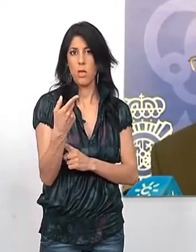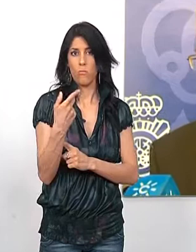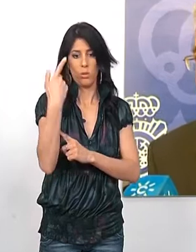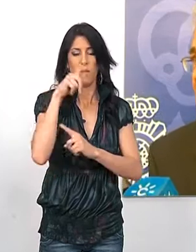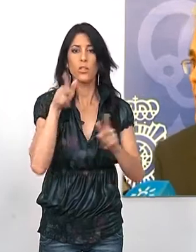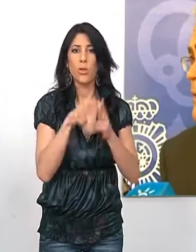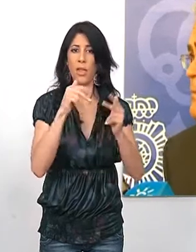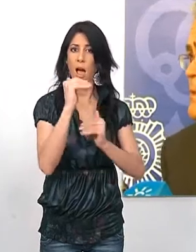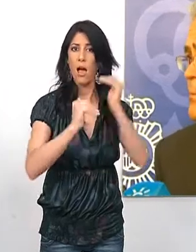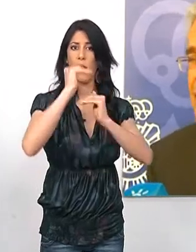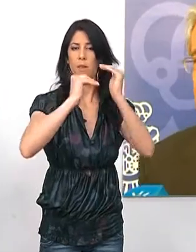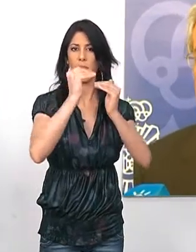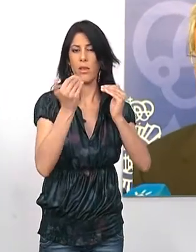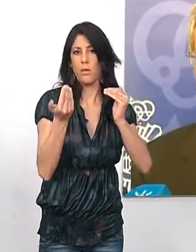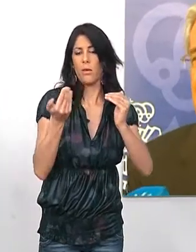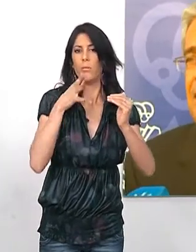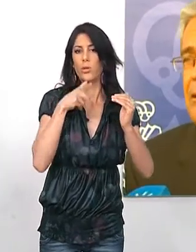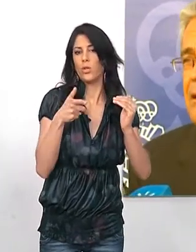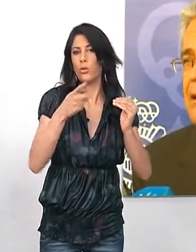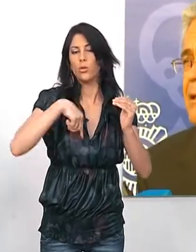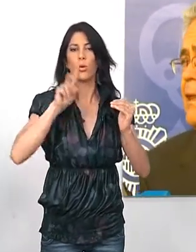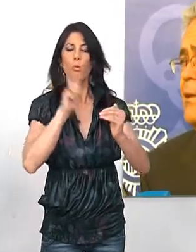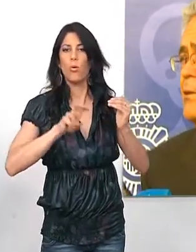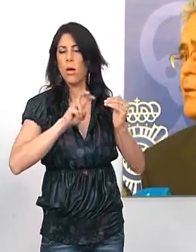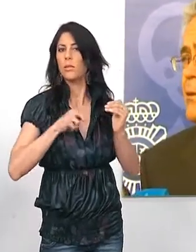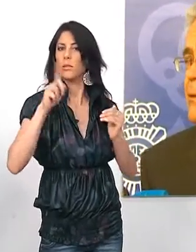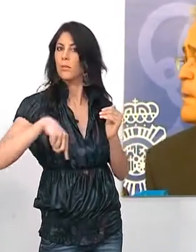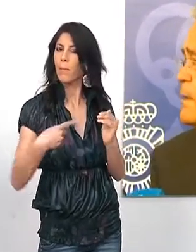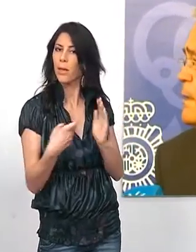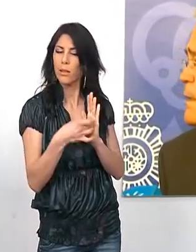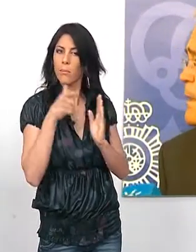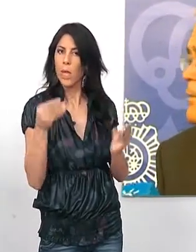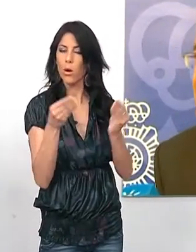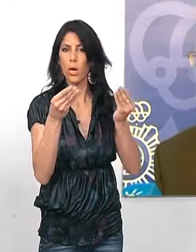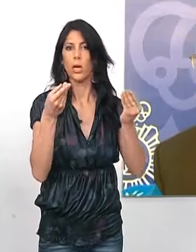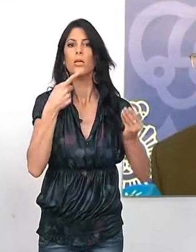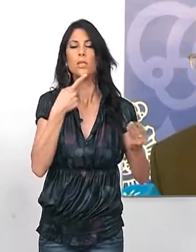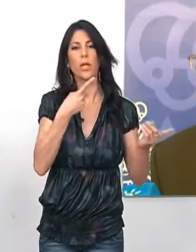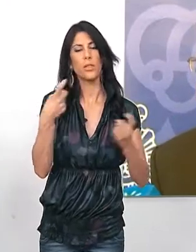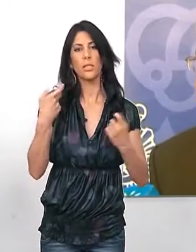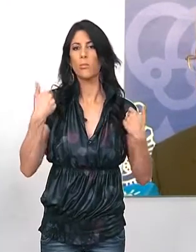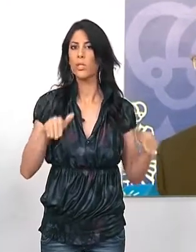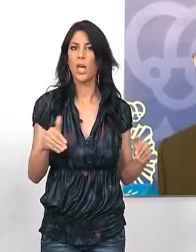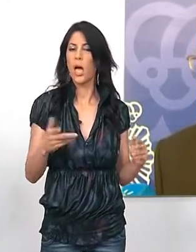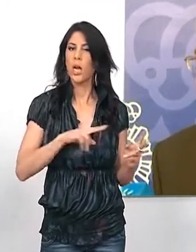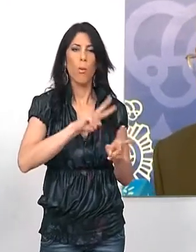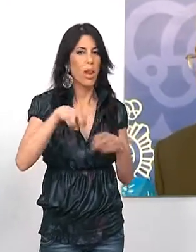sociedad avanzada. Piense, por ejemplo, en este corte que está desde el año 50 y que, lógicamente, yo creo que necesita ya alguna